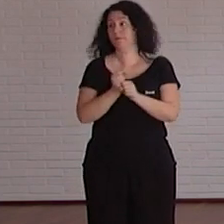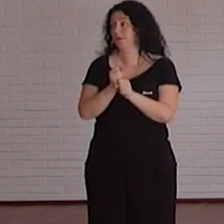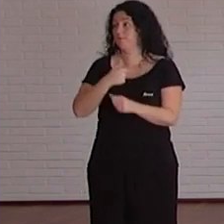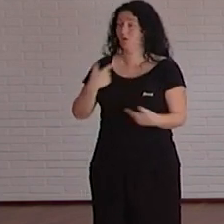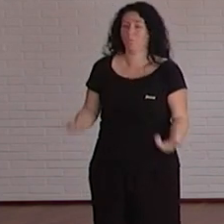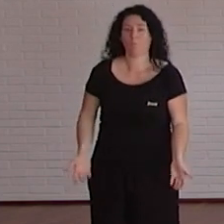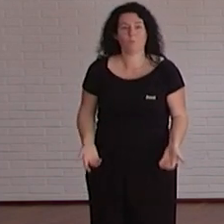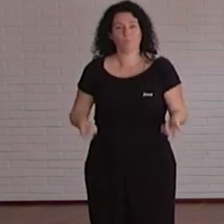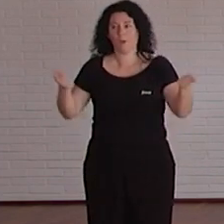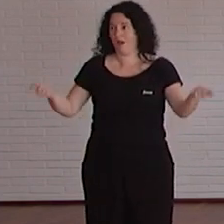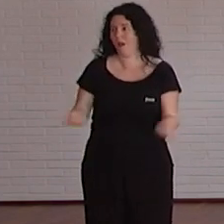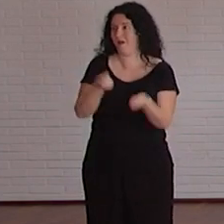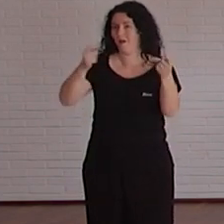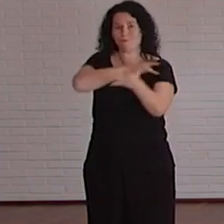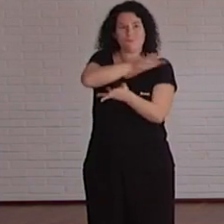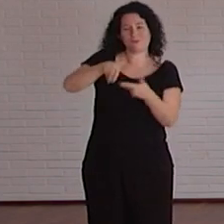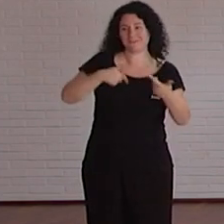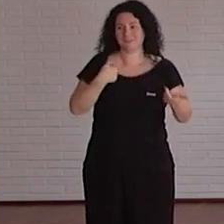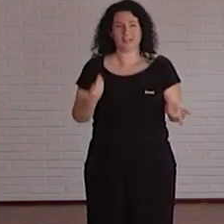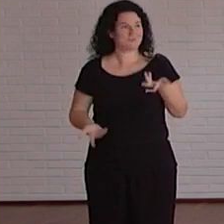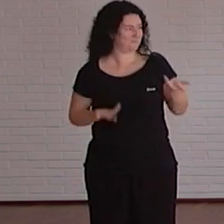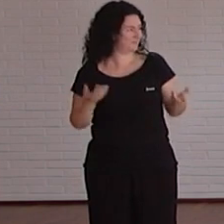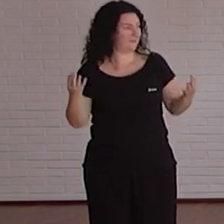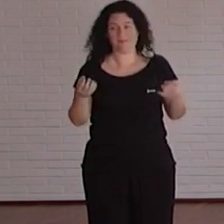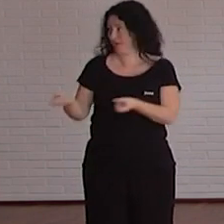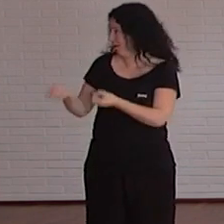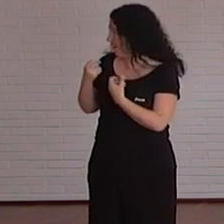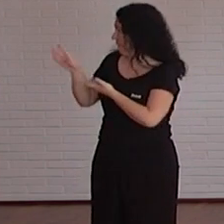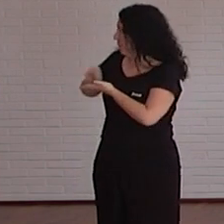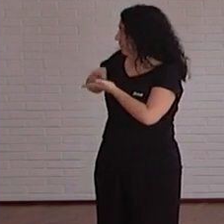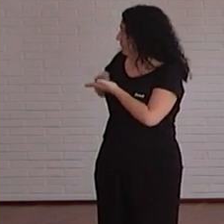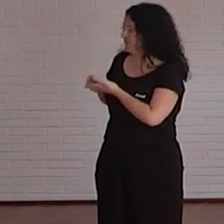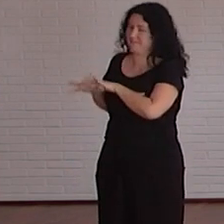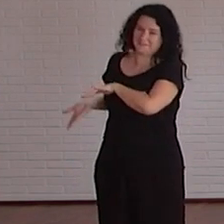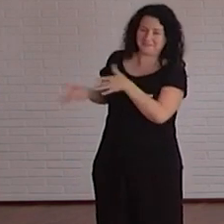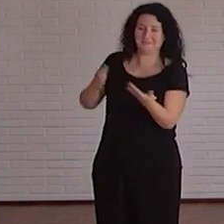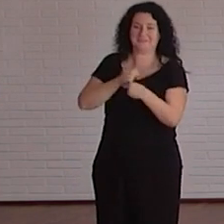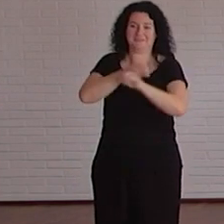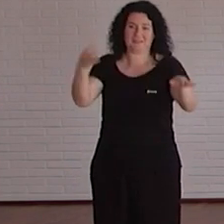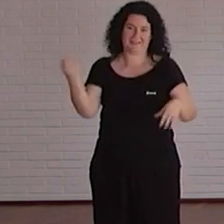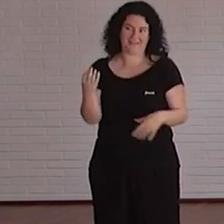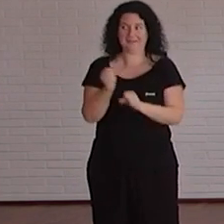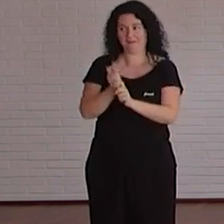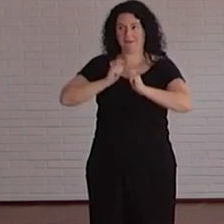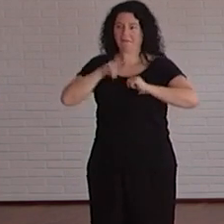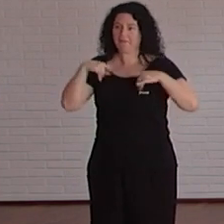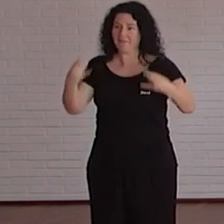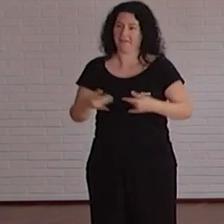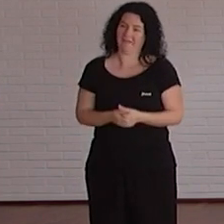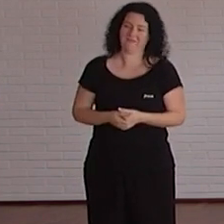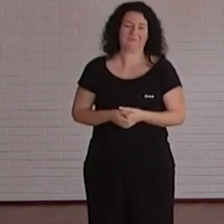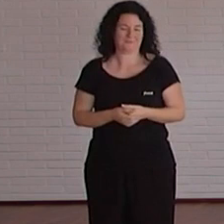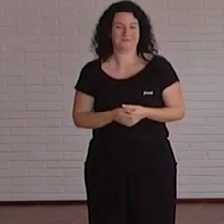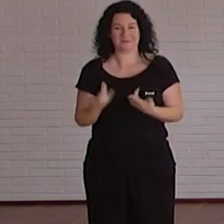y tantas novedades que como unidad de comunicación que somos vamos a tener que contar cada una de estas de estas novedades porque me parece que